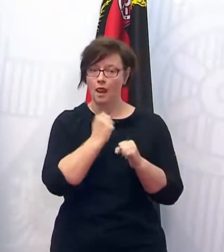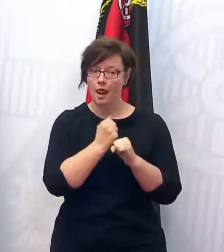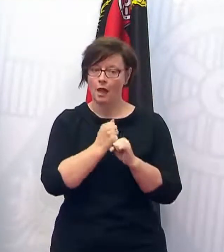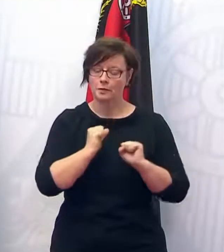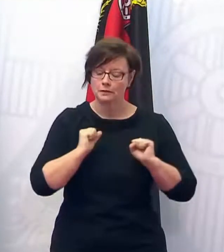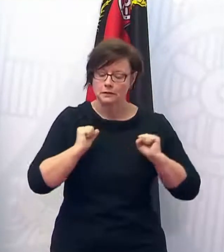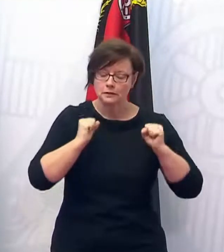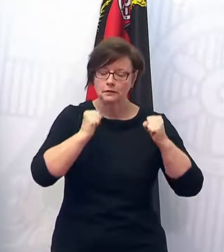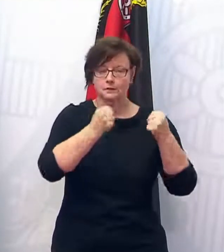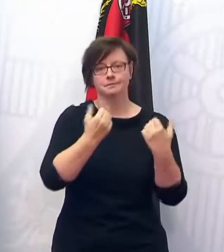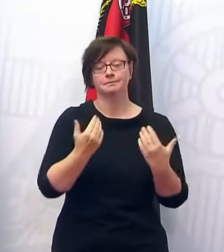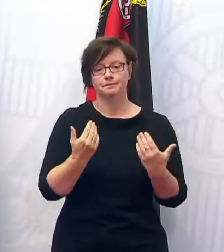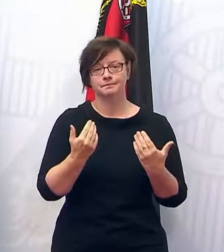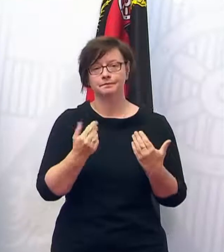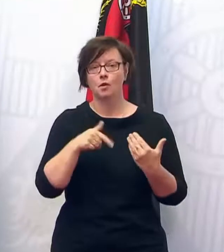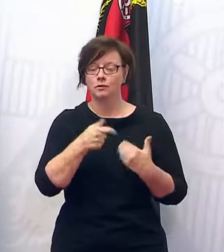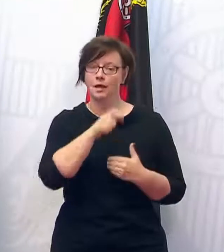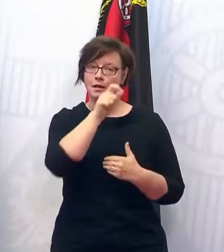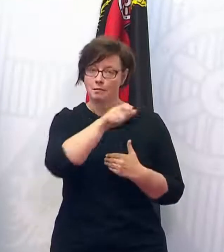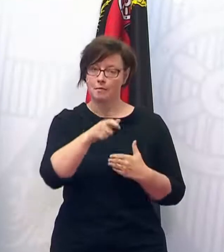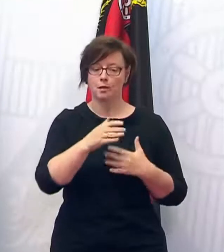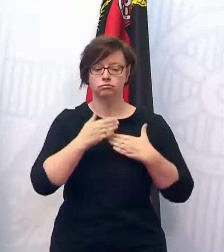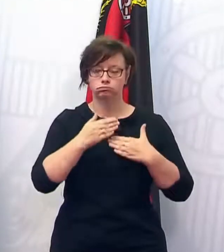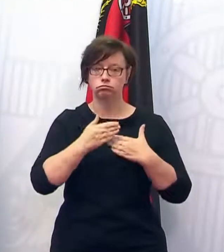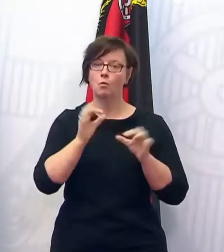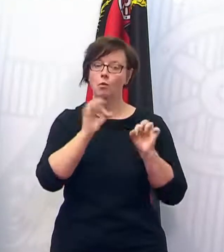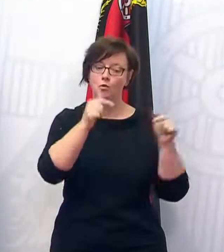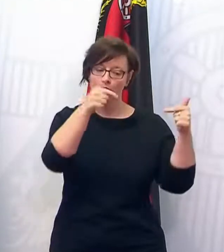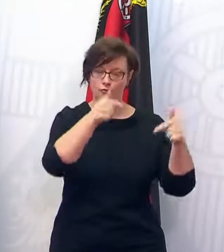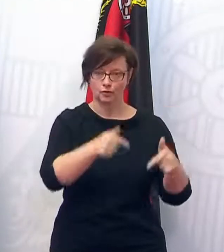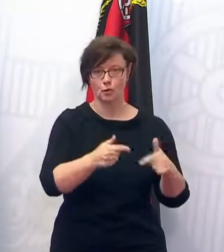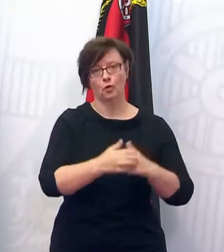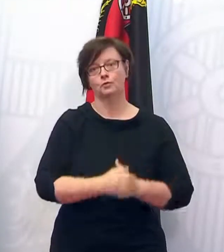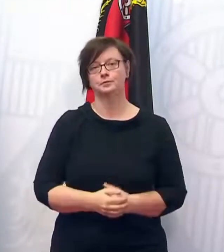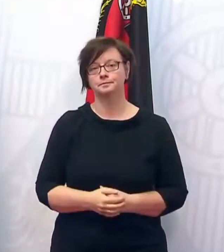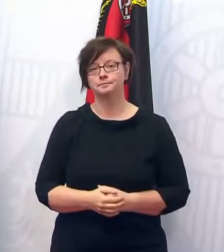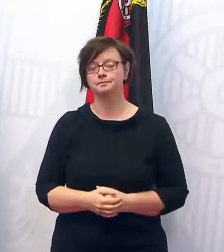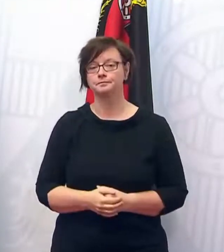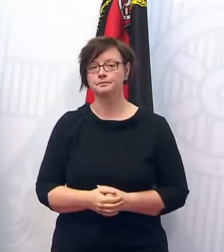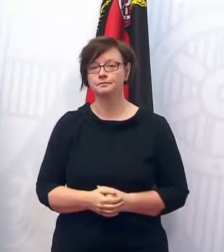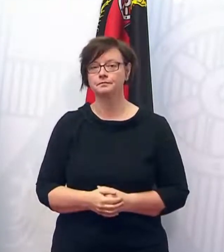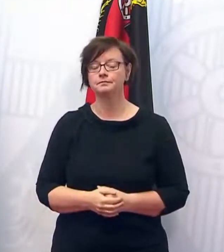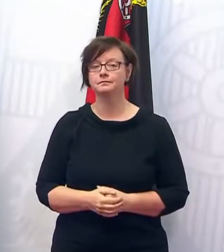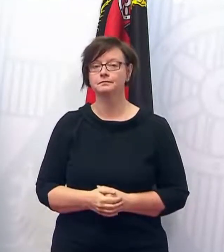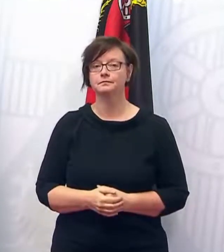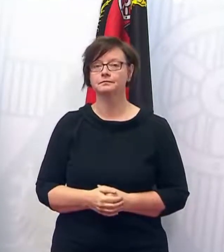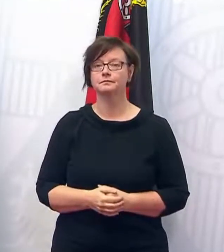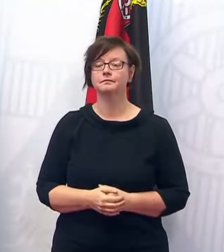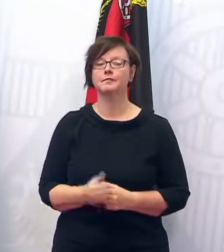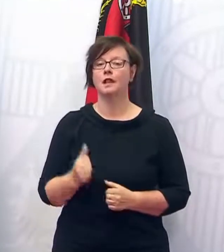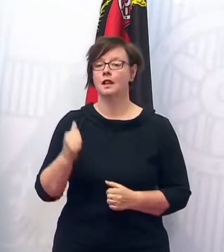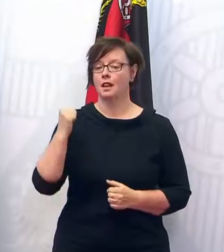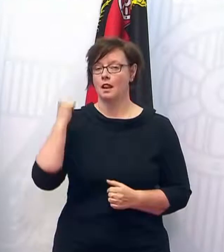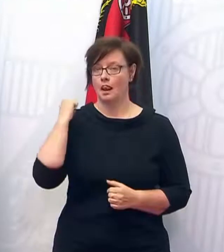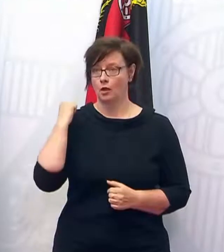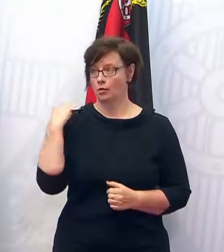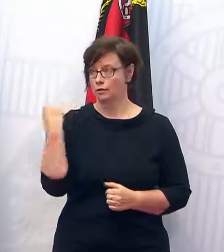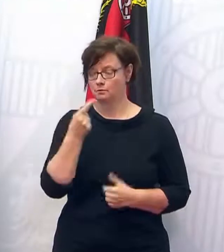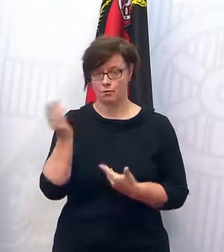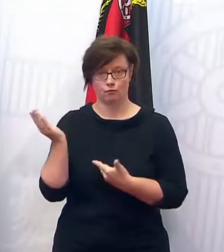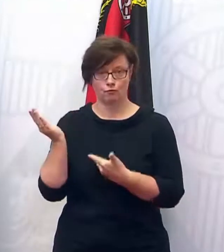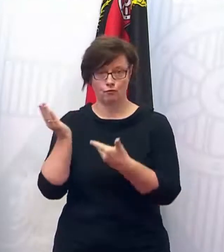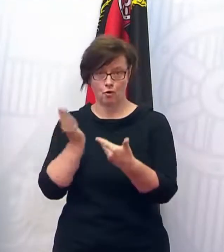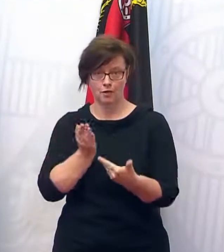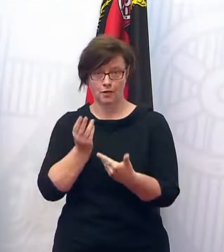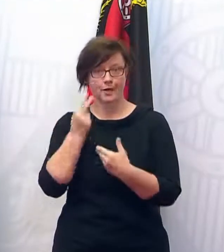zu leisten, damit die Menschen wirklich auch gut versorgt sind in unseren Krankenhäusern. Wir haben Ihnen vor einiger Zeit vorgestellt einen